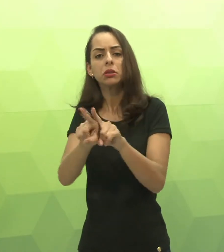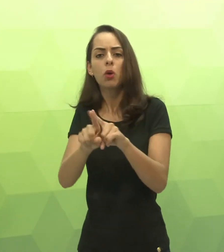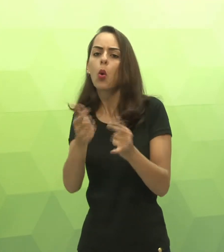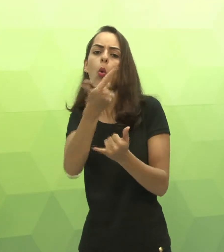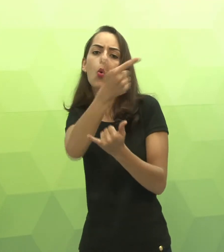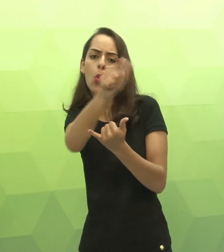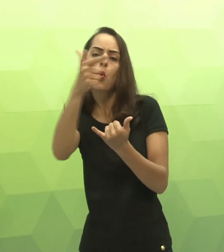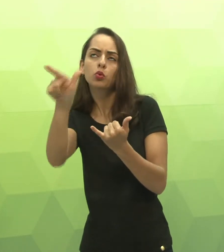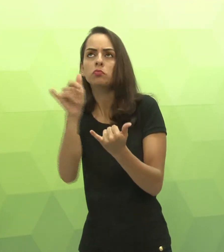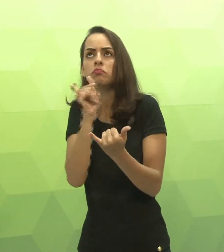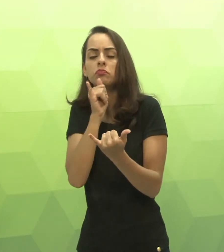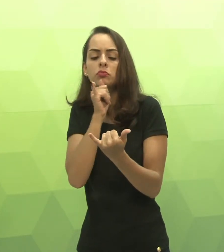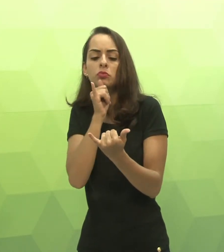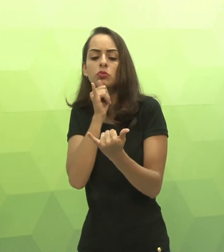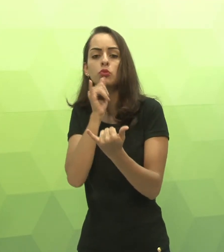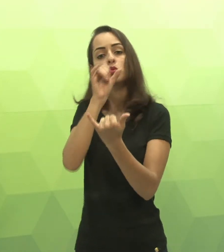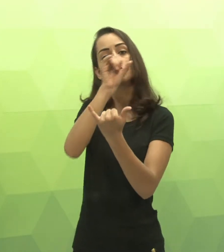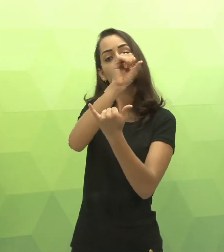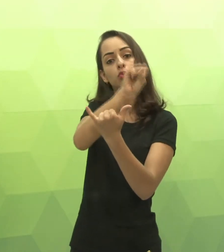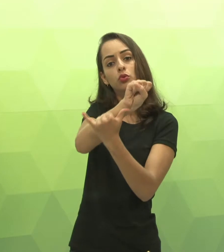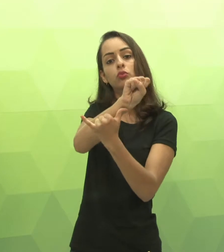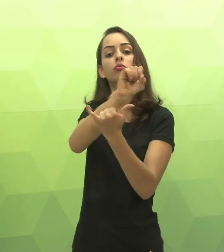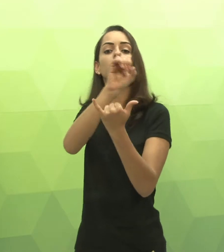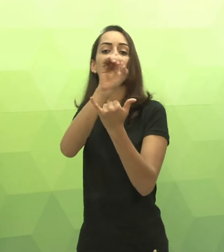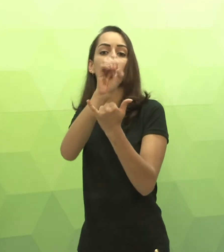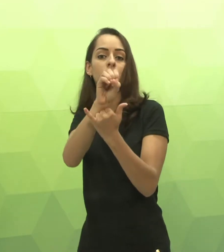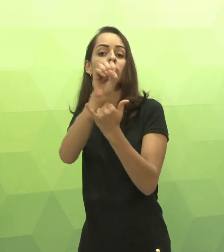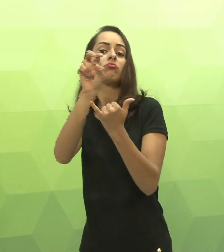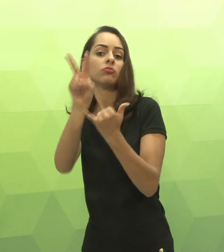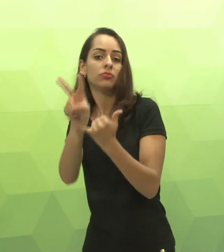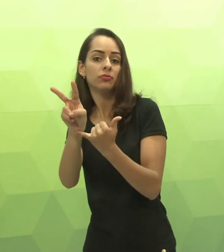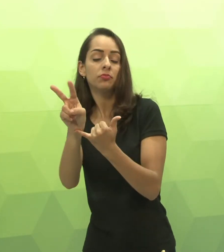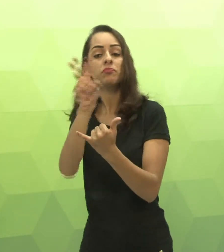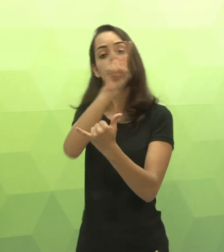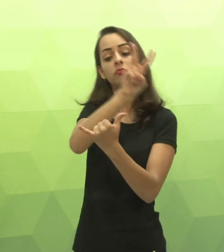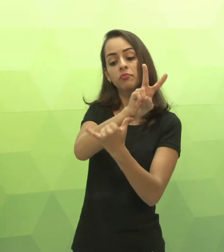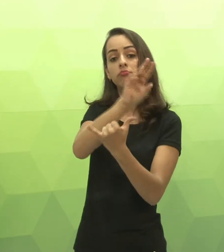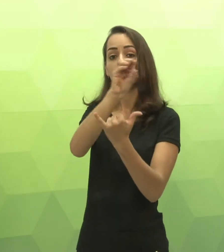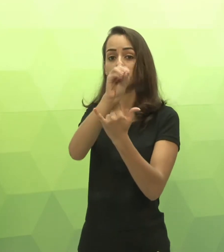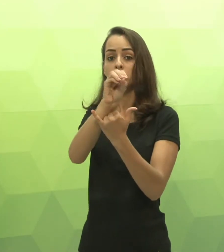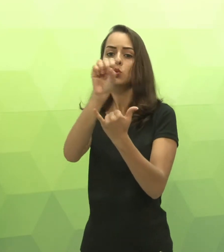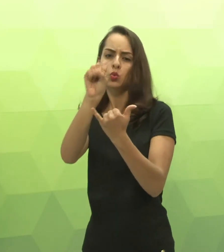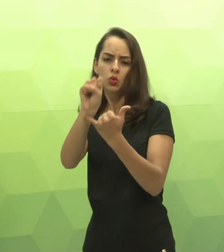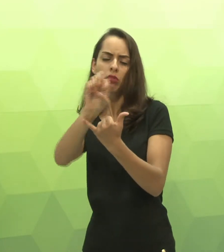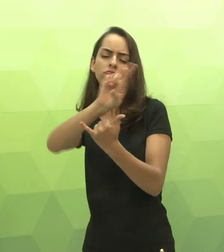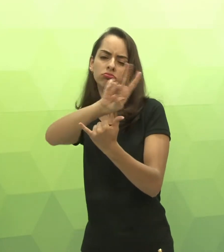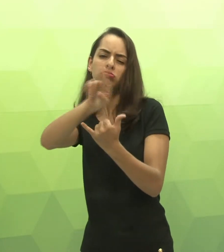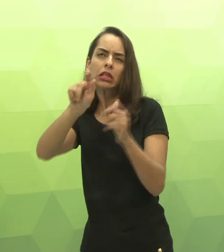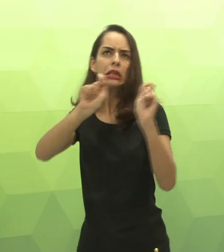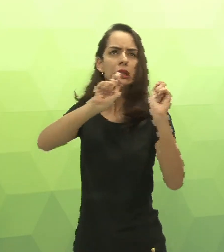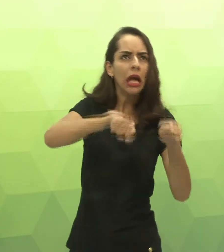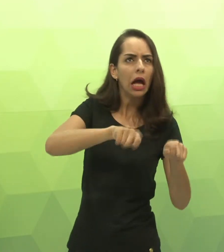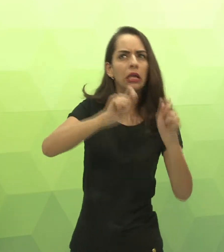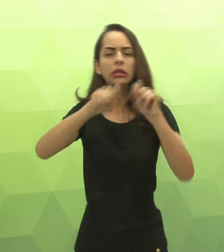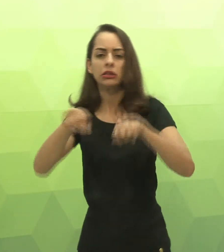ou outras possibilidades também. Sujeito, objeto, verbo. Verbo, sujeito. E quais são possíveis.